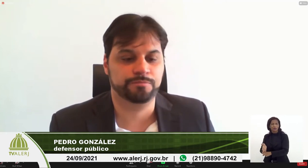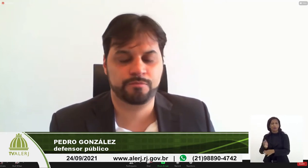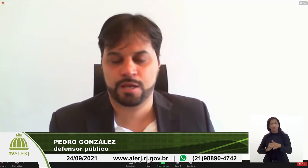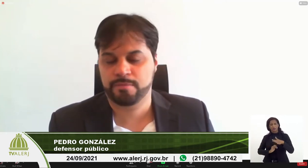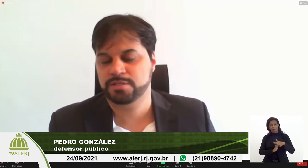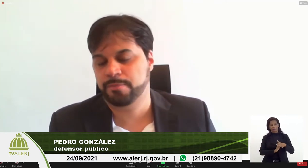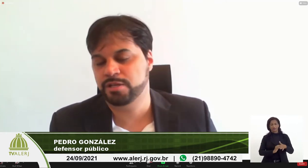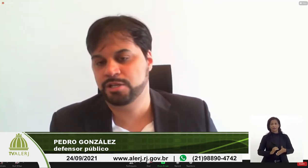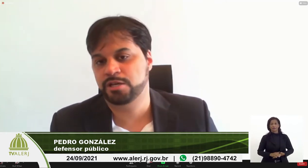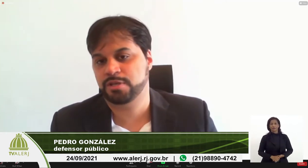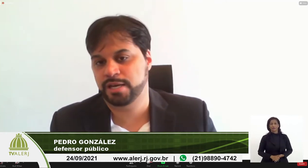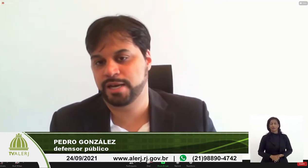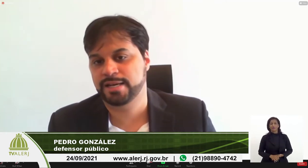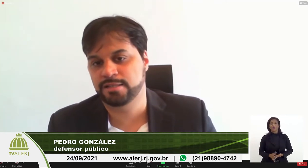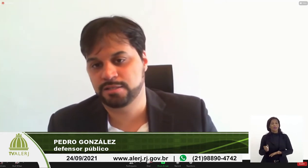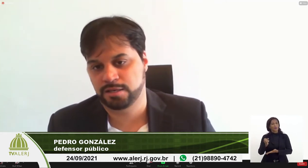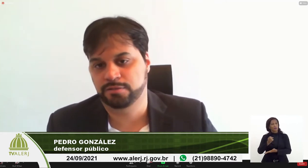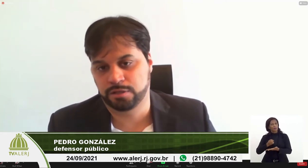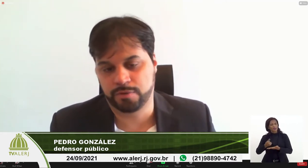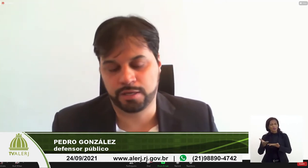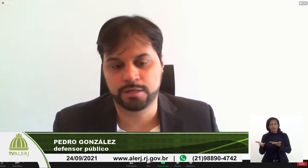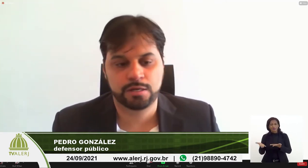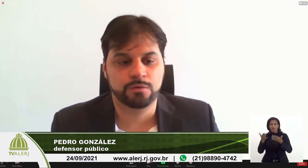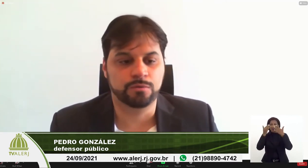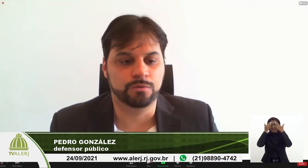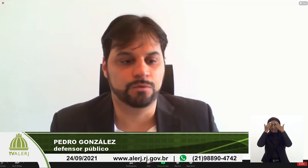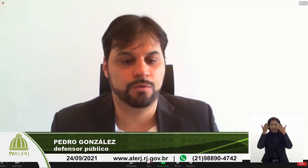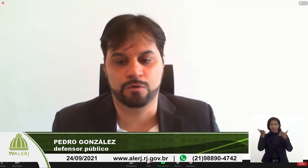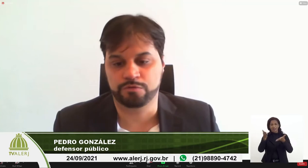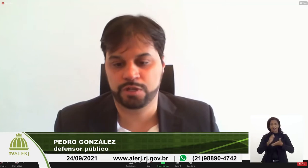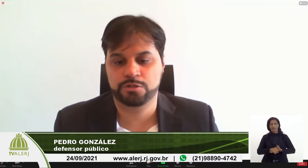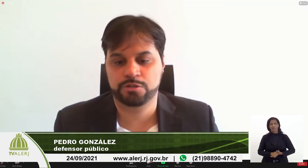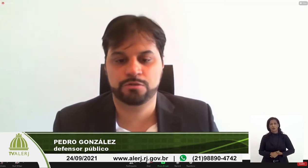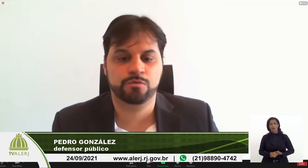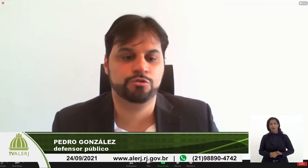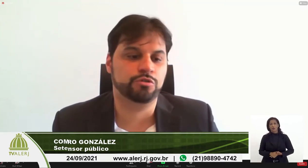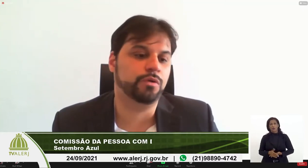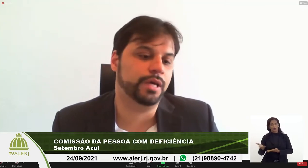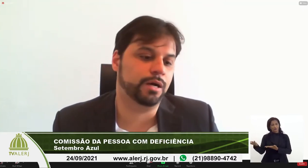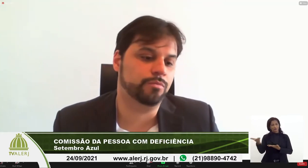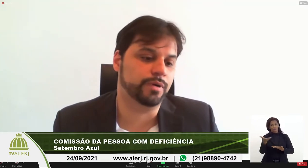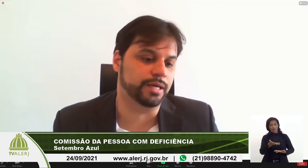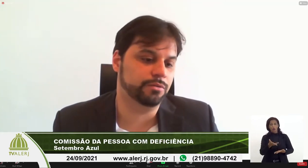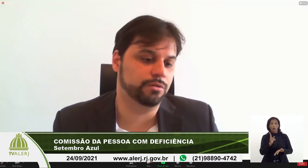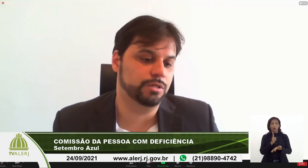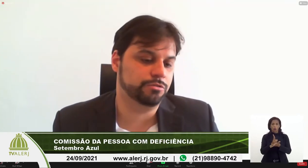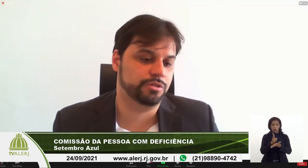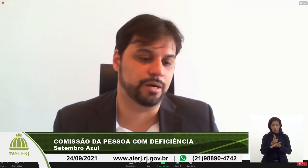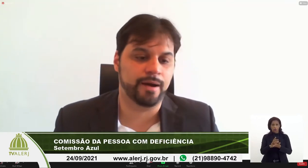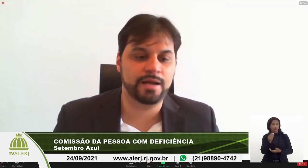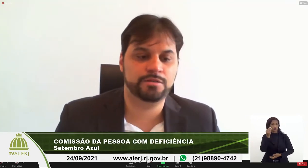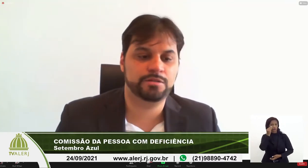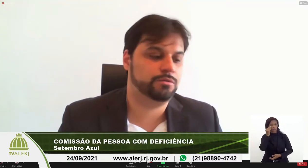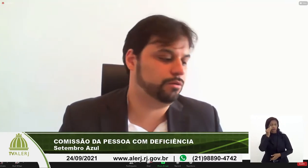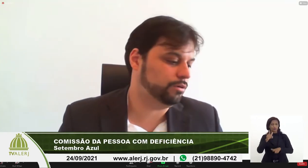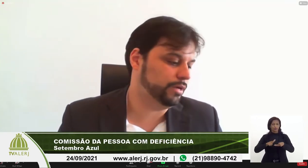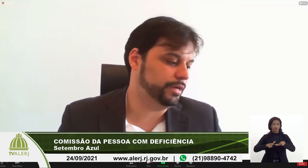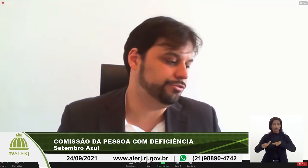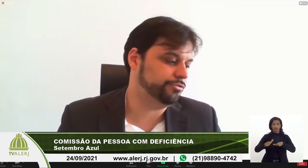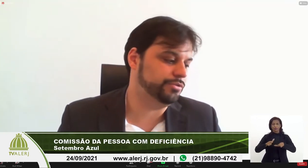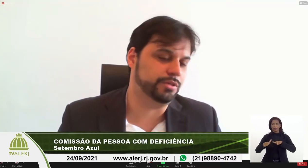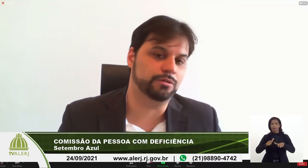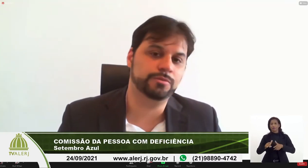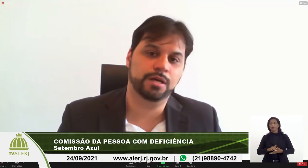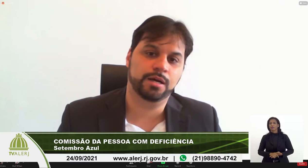instituição basicamente é isso queria agradecer então o convite continue acompanhando os trabalhos e coloco